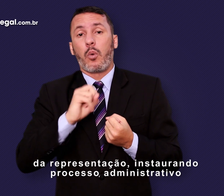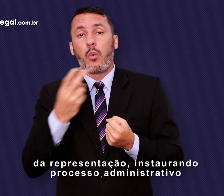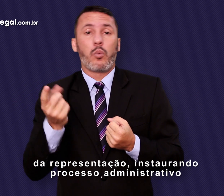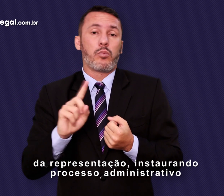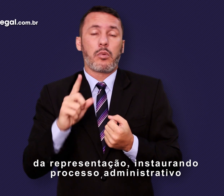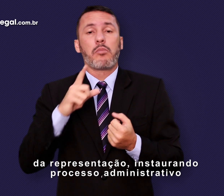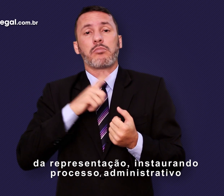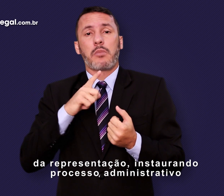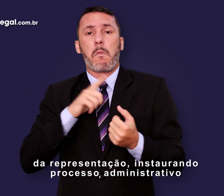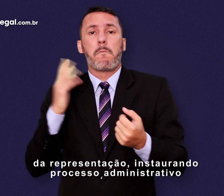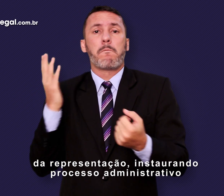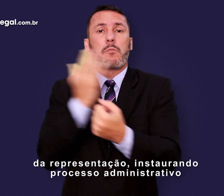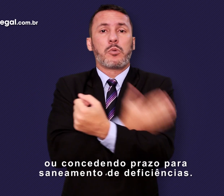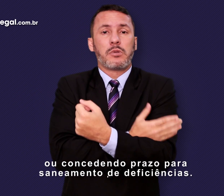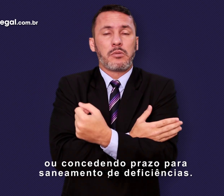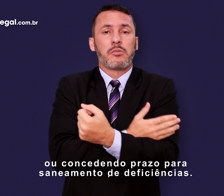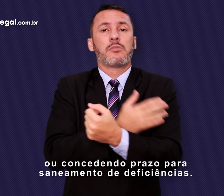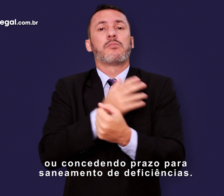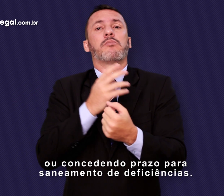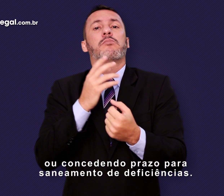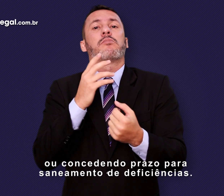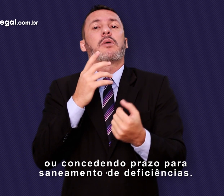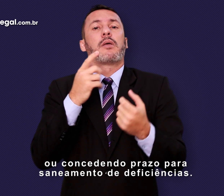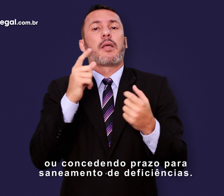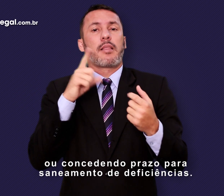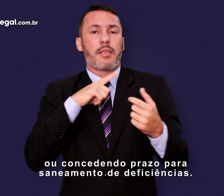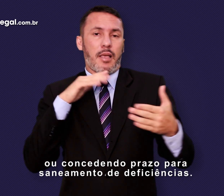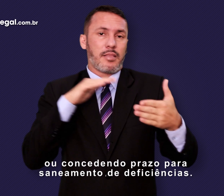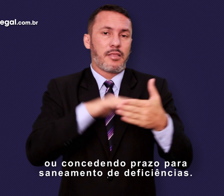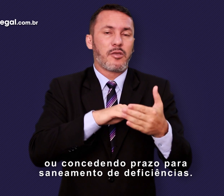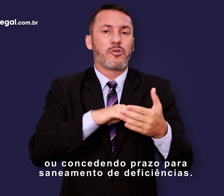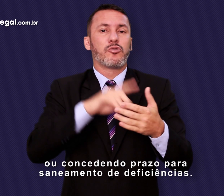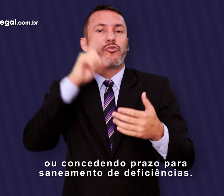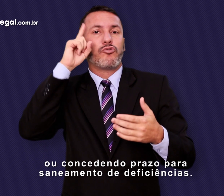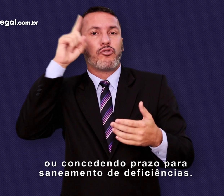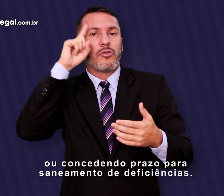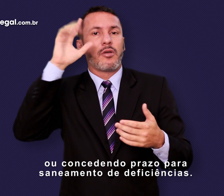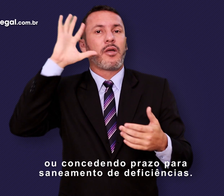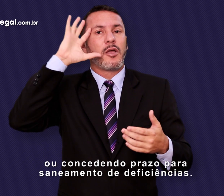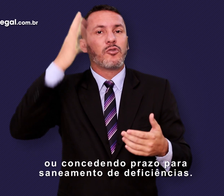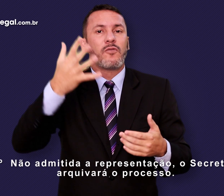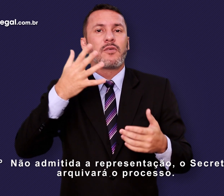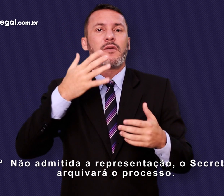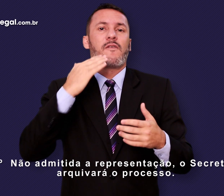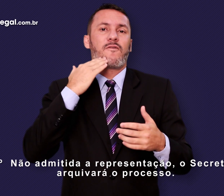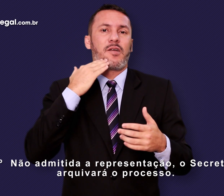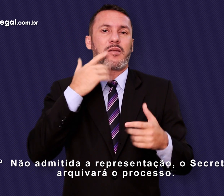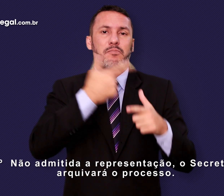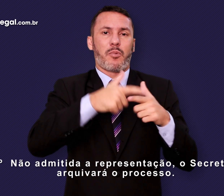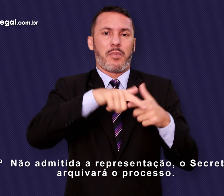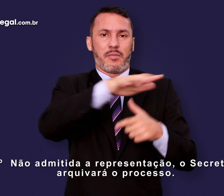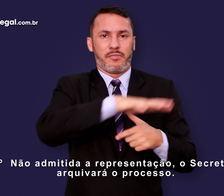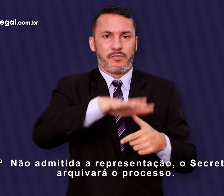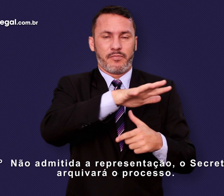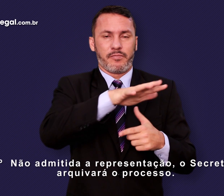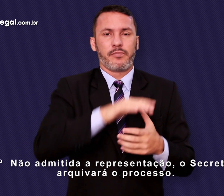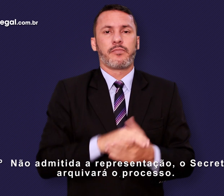o processo administrativo ou concedendo o prazo para saneamento de deficiências. Parágrafo 2º. Não admitida a